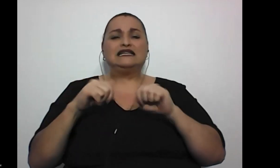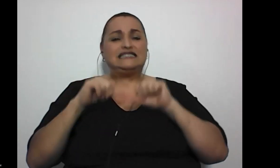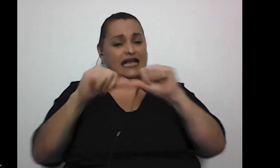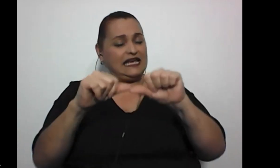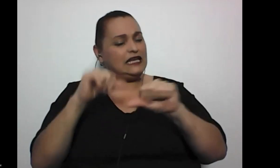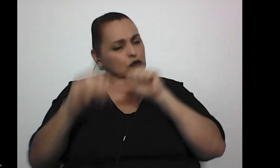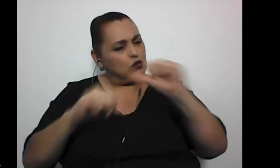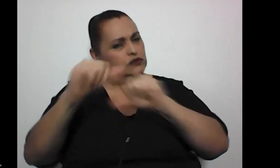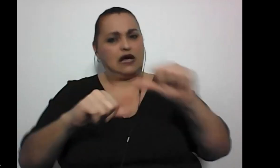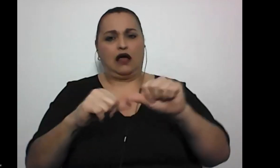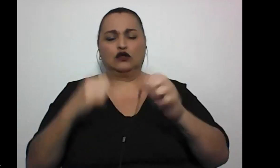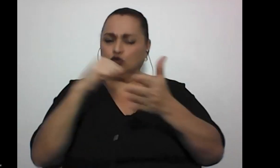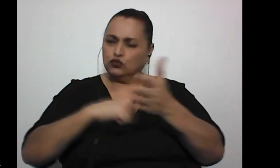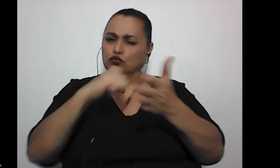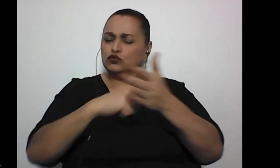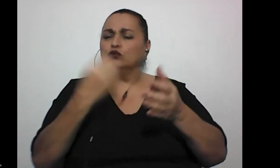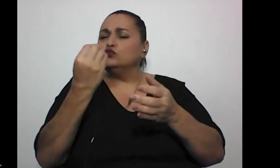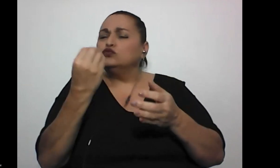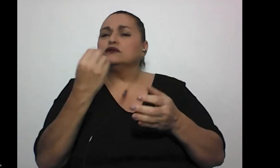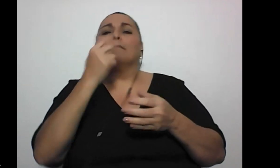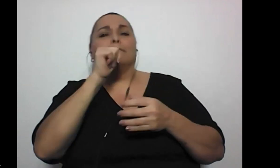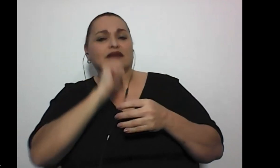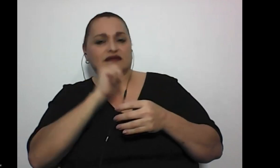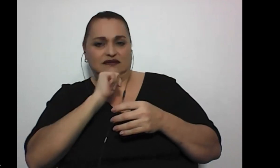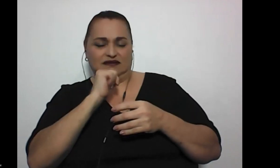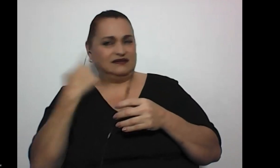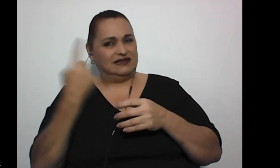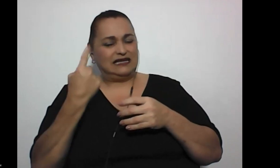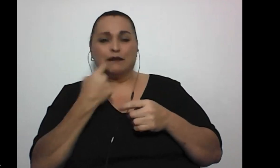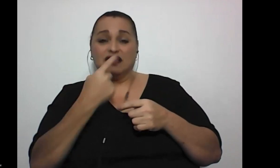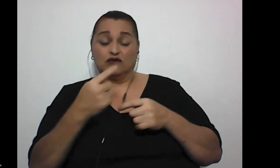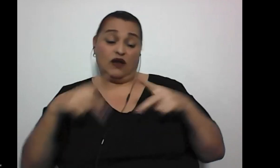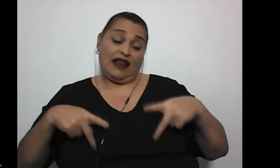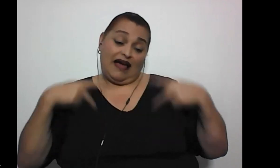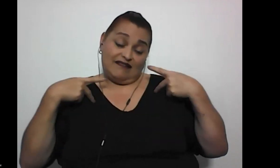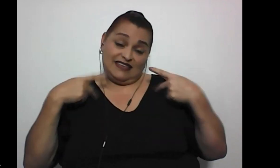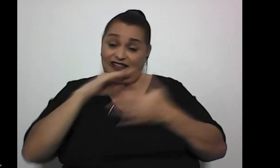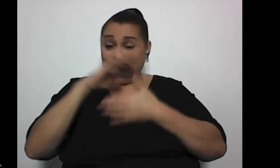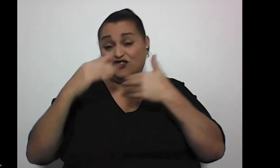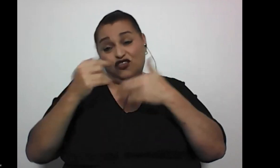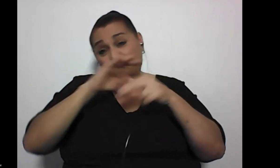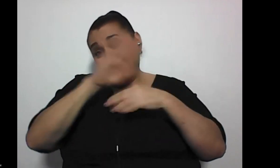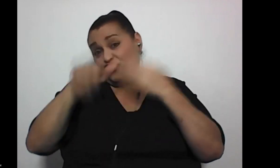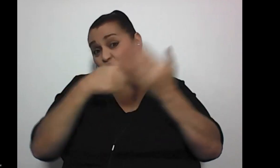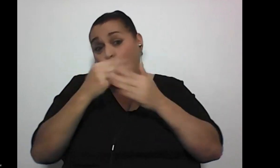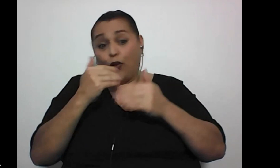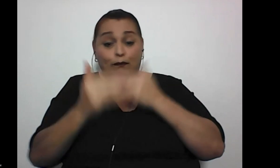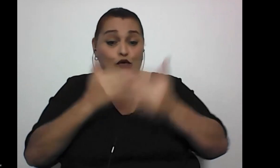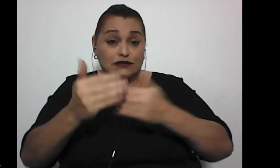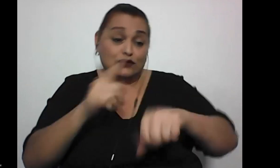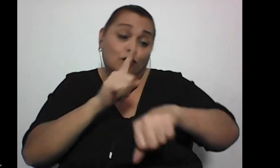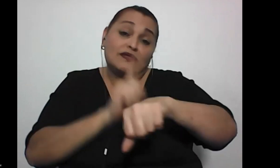también llenarnos de mucha paciencia, ¿verdad? porque yo siempre lo he dicho, en la vida todo es un proceso y todo lleva su tiempo,